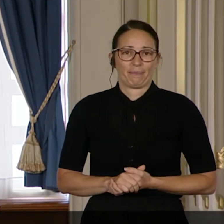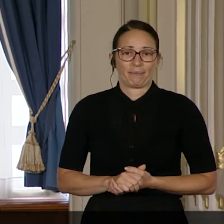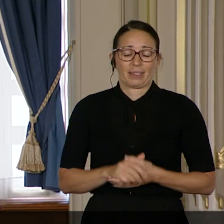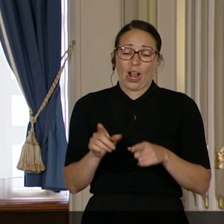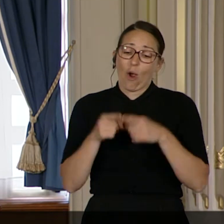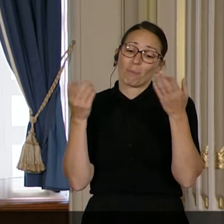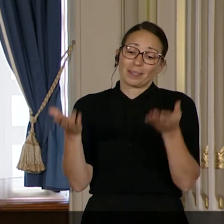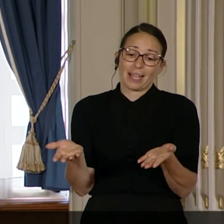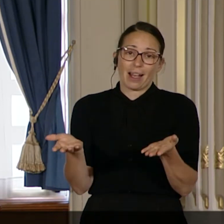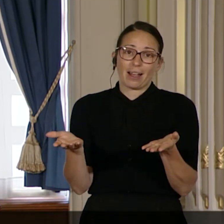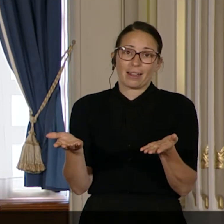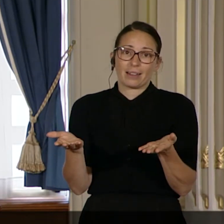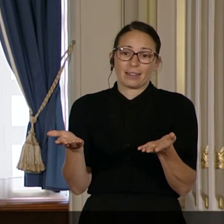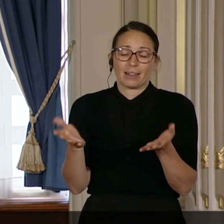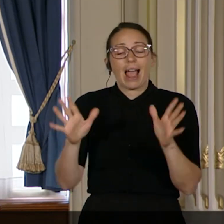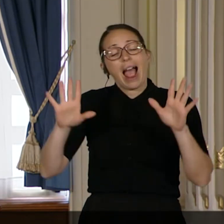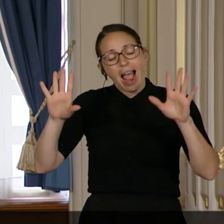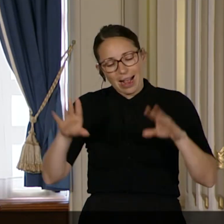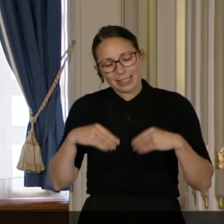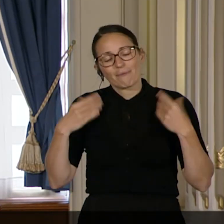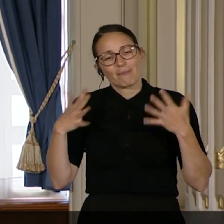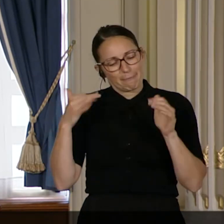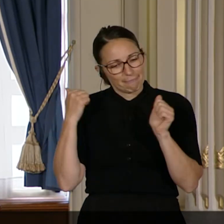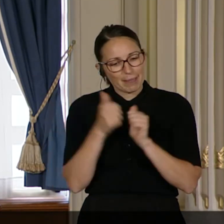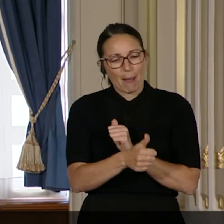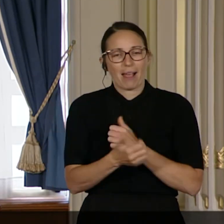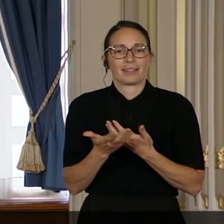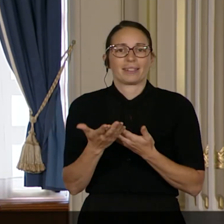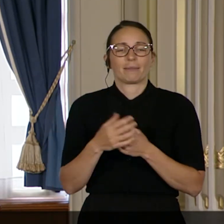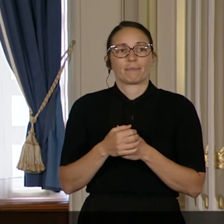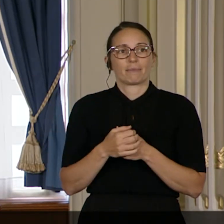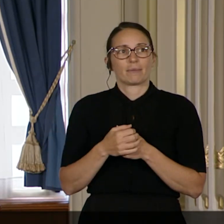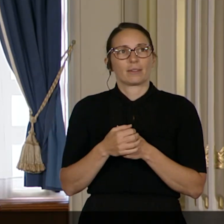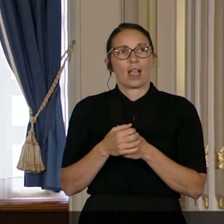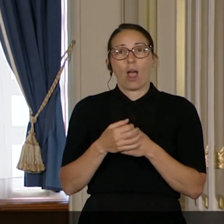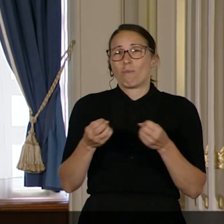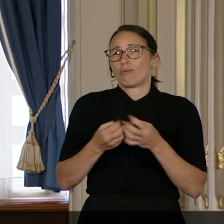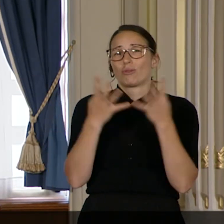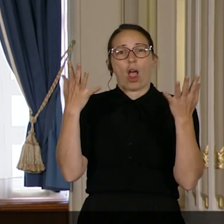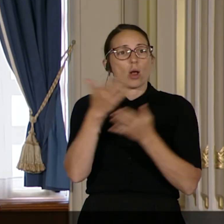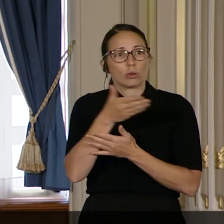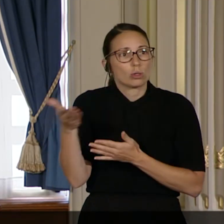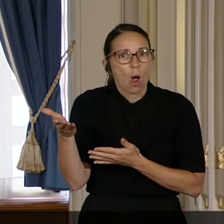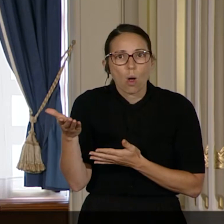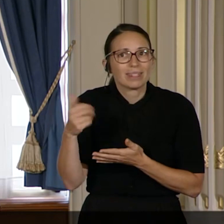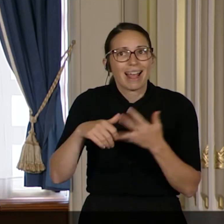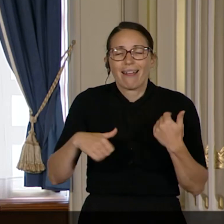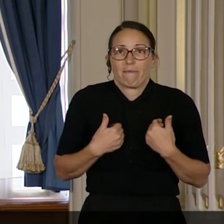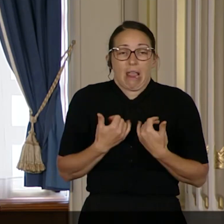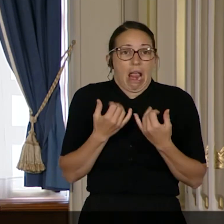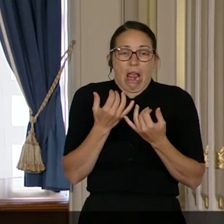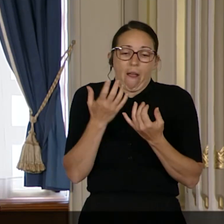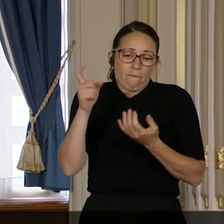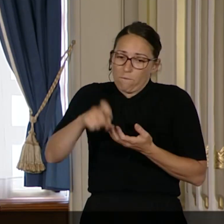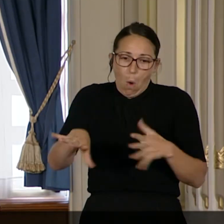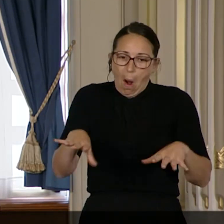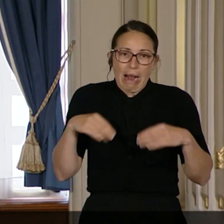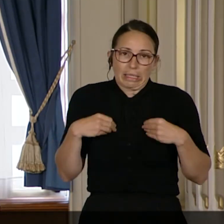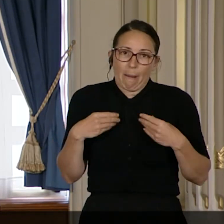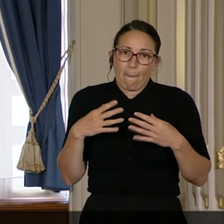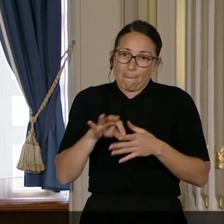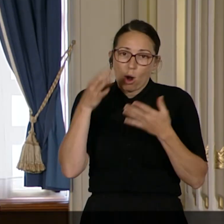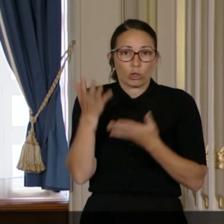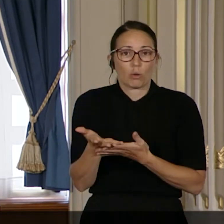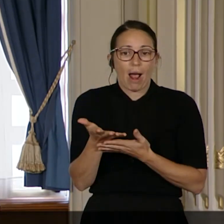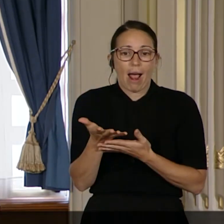C'est comme ça, on l'a acceptée. Il y a des centaines de choses dans la vie qu'on n pas le choix que d'accepter. On se